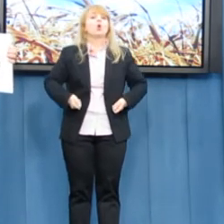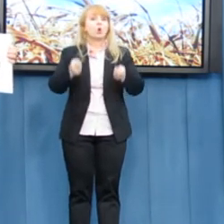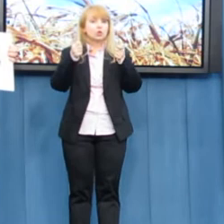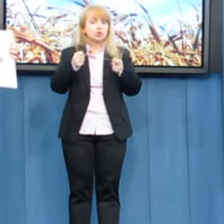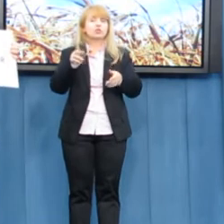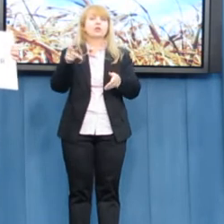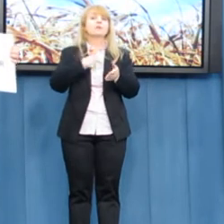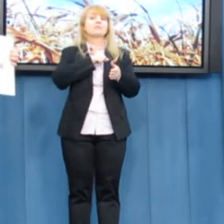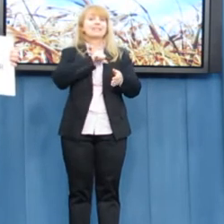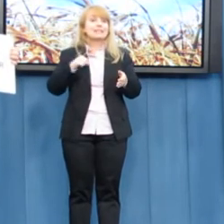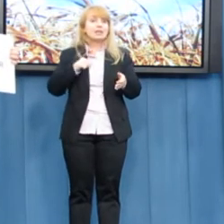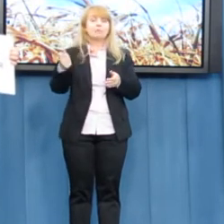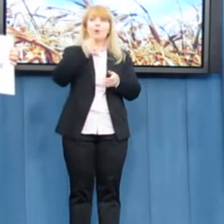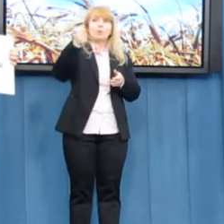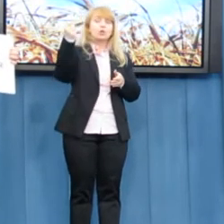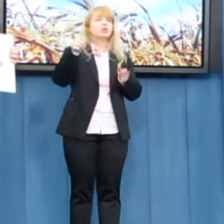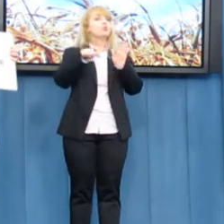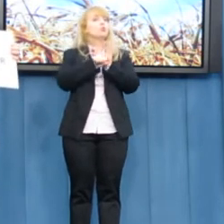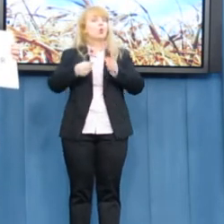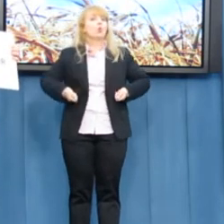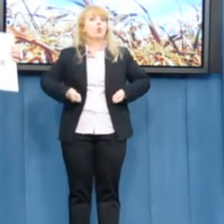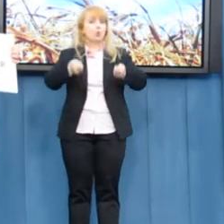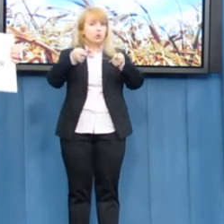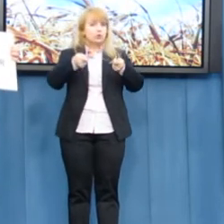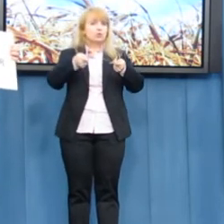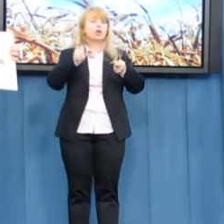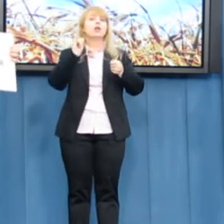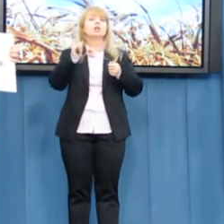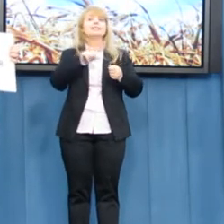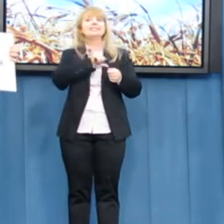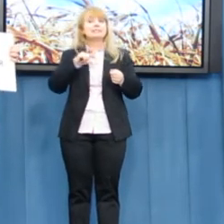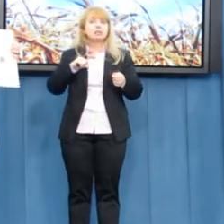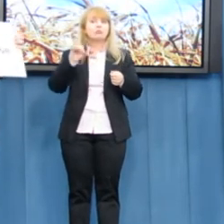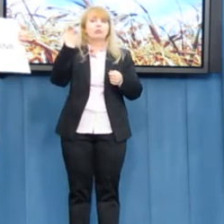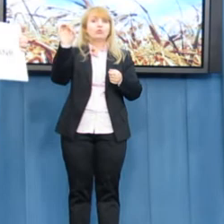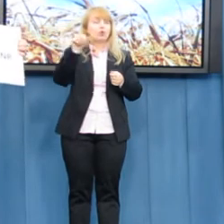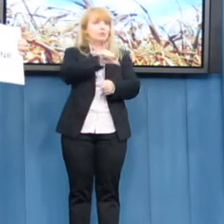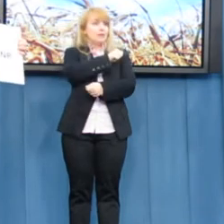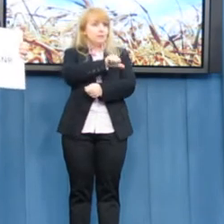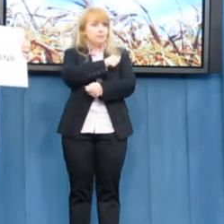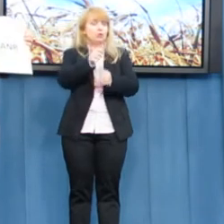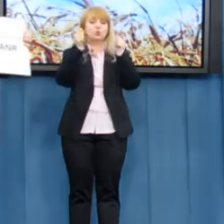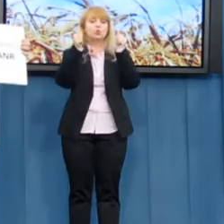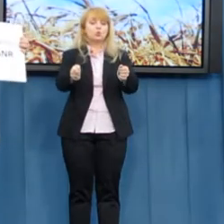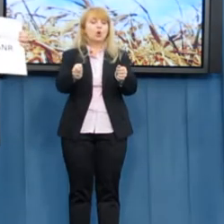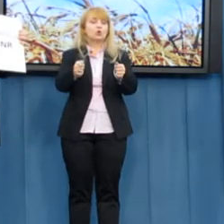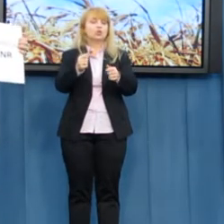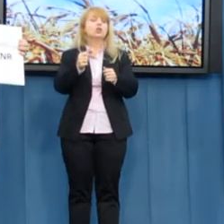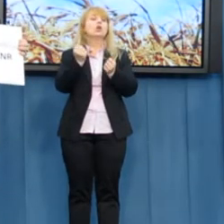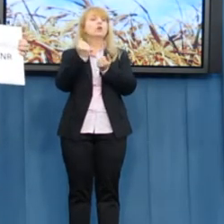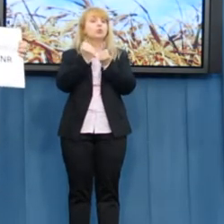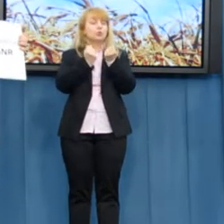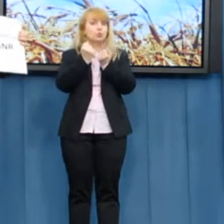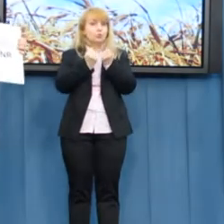Rolnictwa pojedzie do rolnika, złoży w jego imieniu dokumenty, przedstawi dla